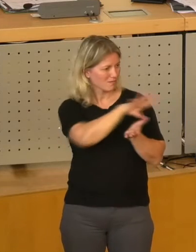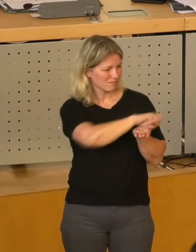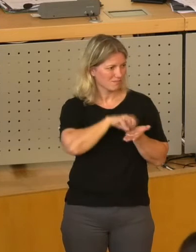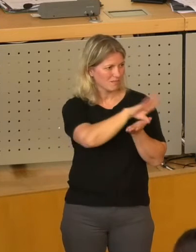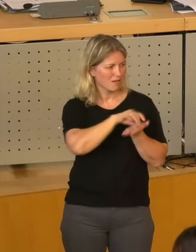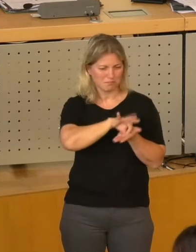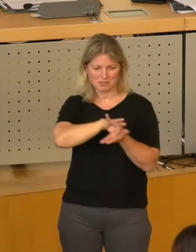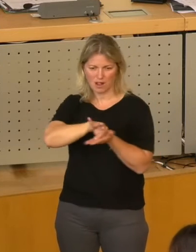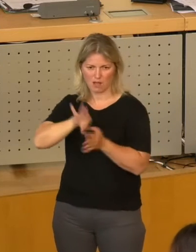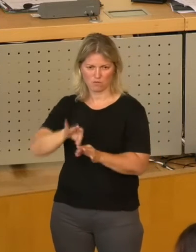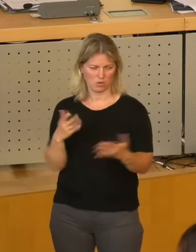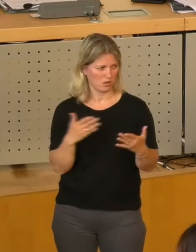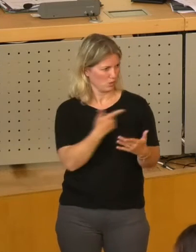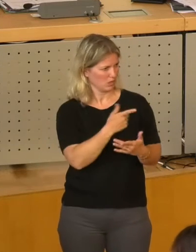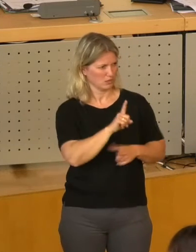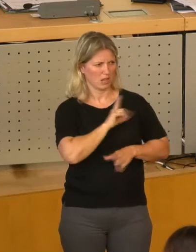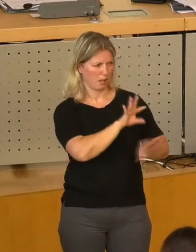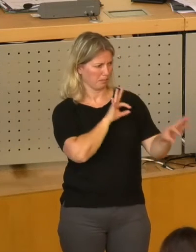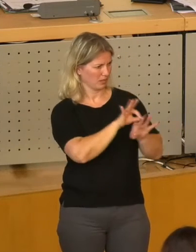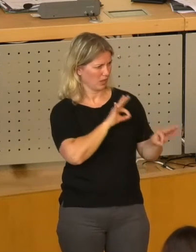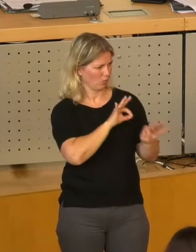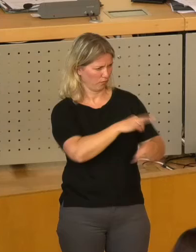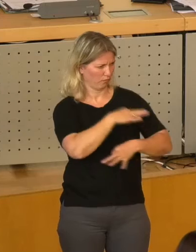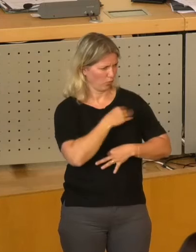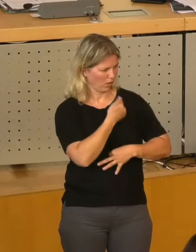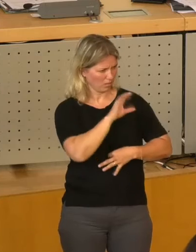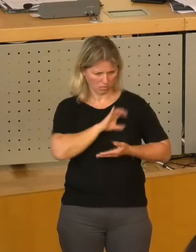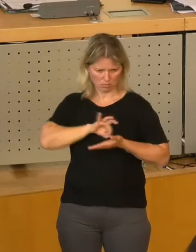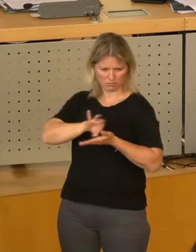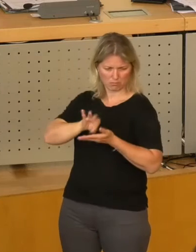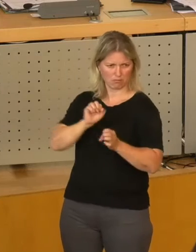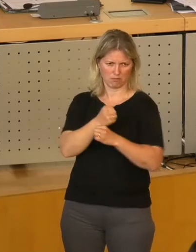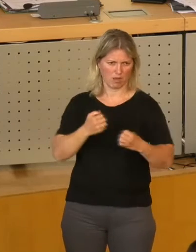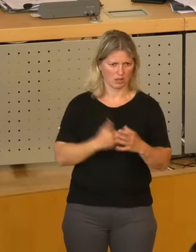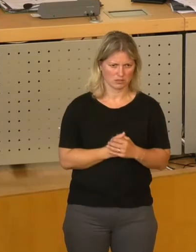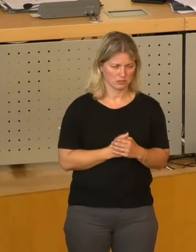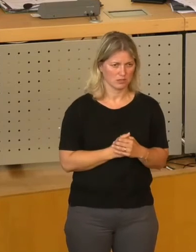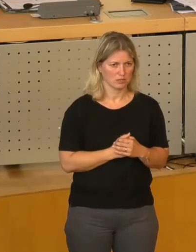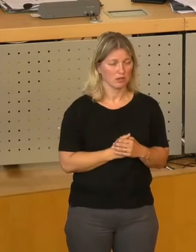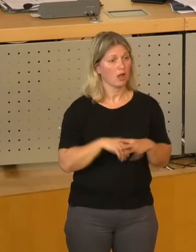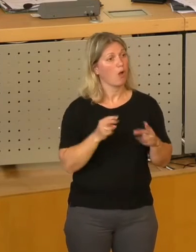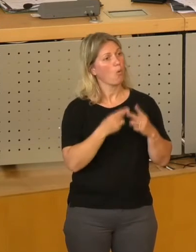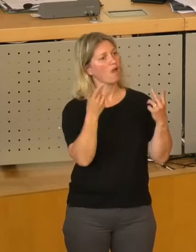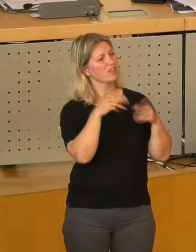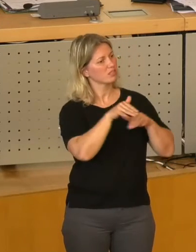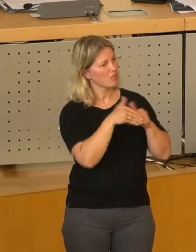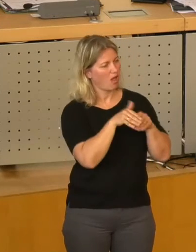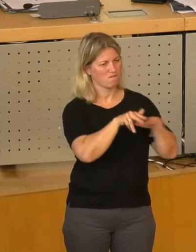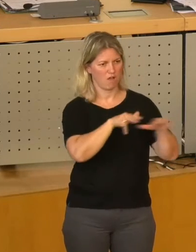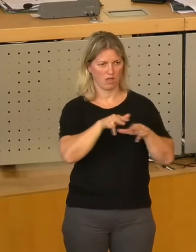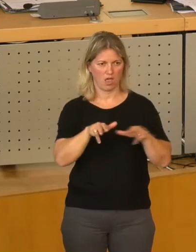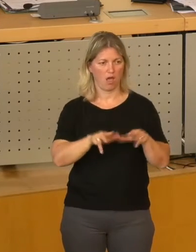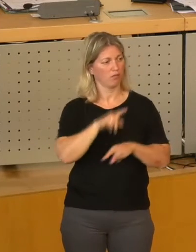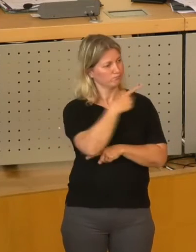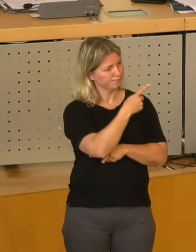dann muss man schon skeptisch sein. Die Drehwag schultert ganz deutlich den öffentlichen Nahverkehr in dieser